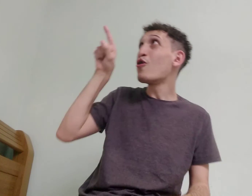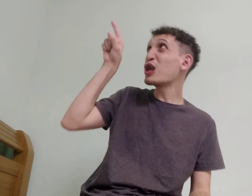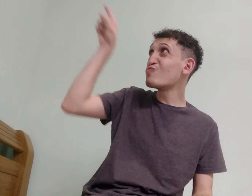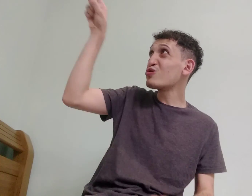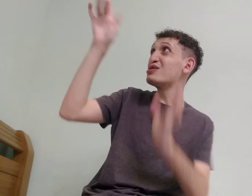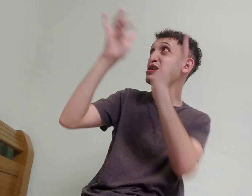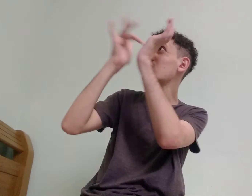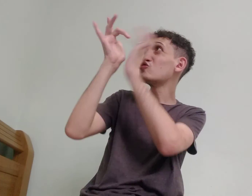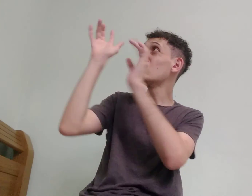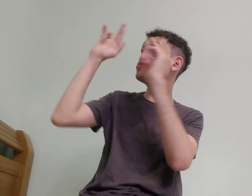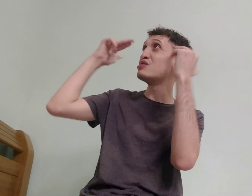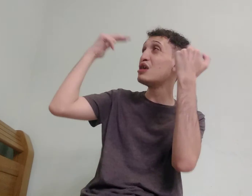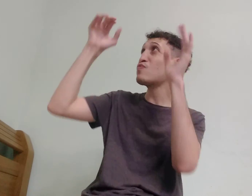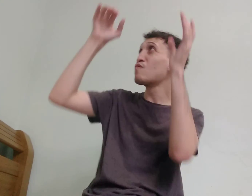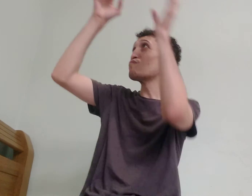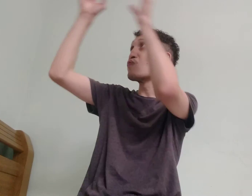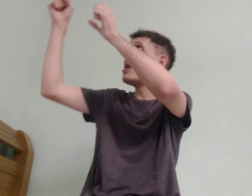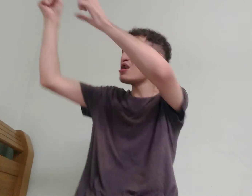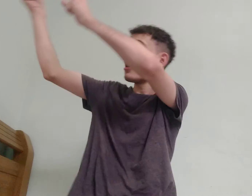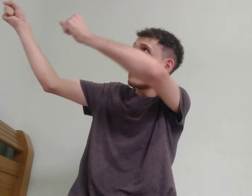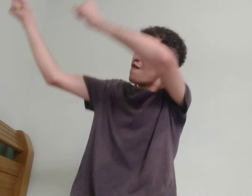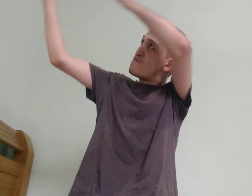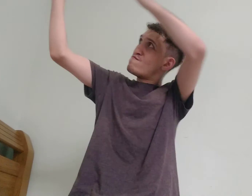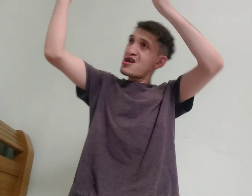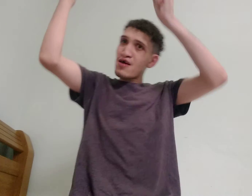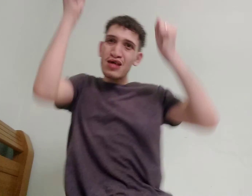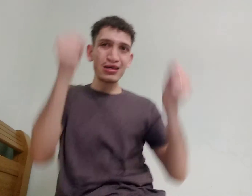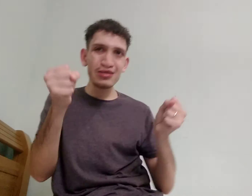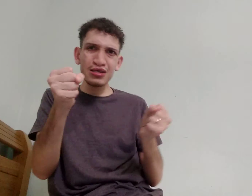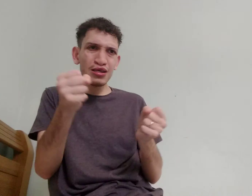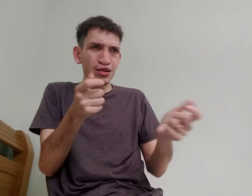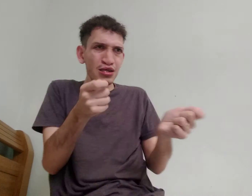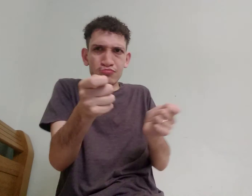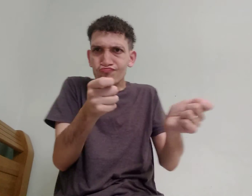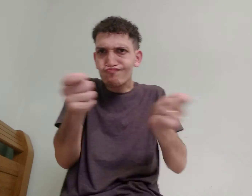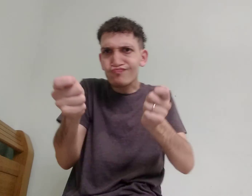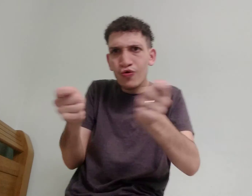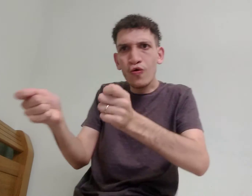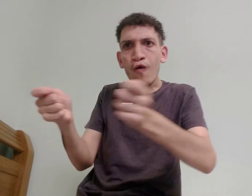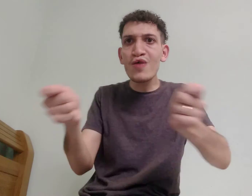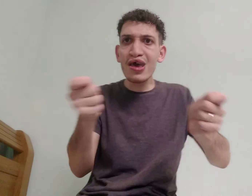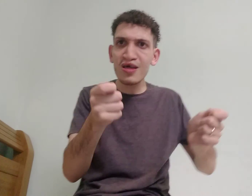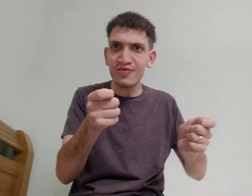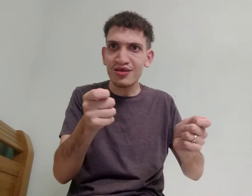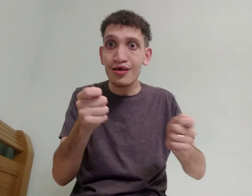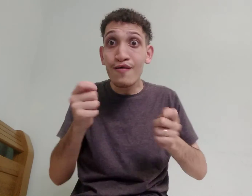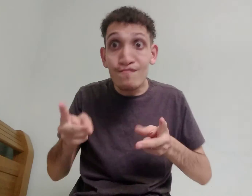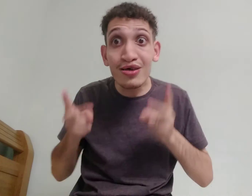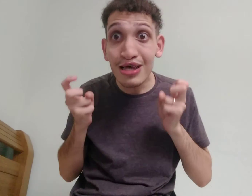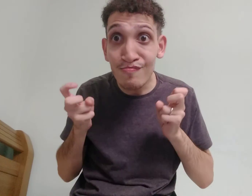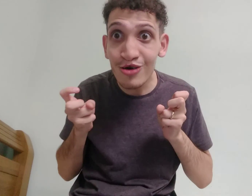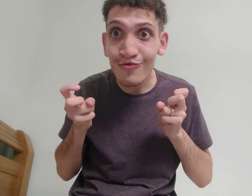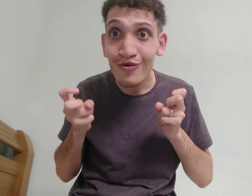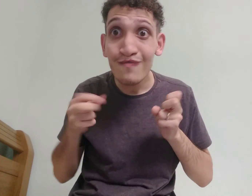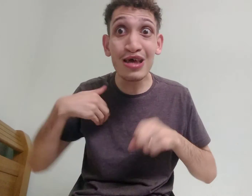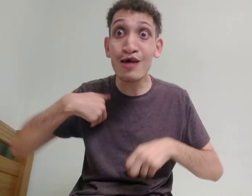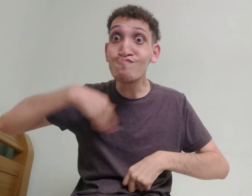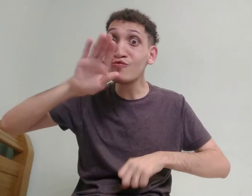você, Jesus reino, comer, vem, é, e, governe, percebeu? Então, muito mais